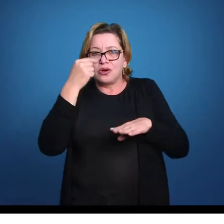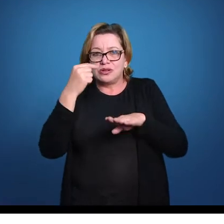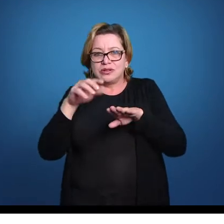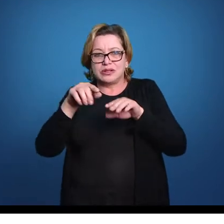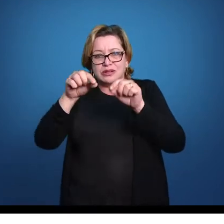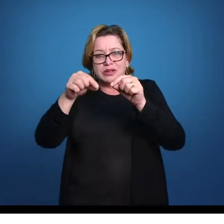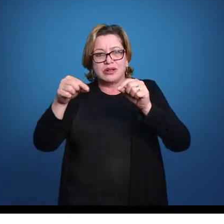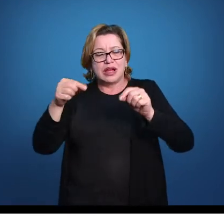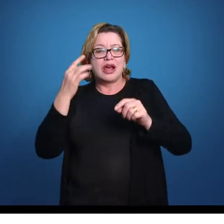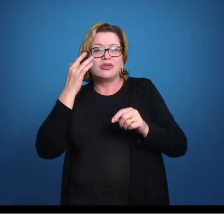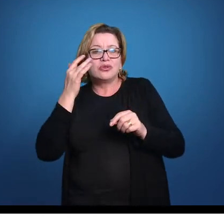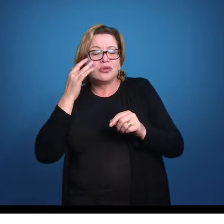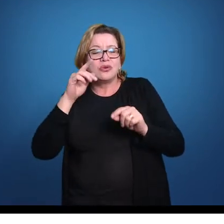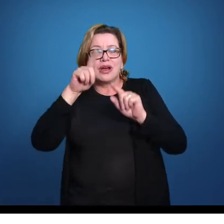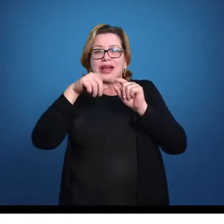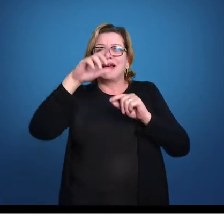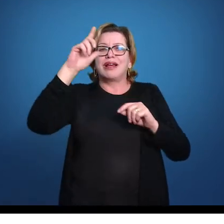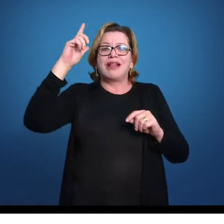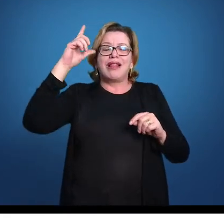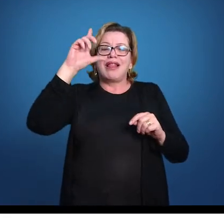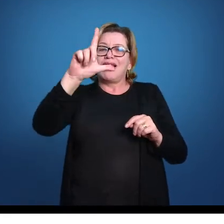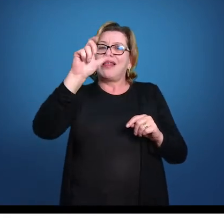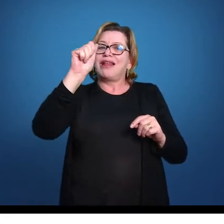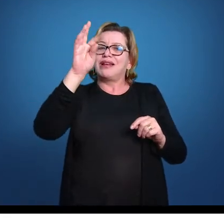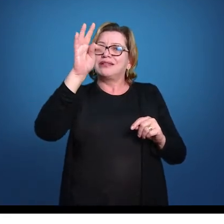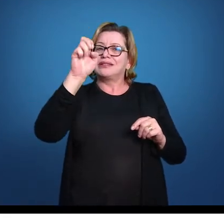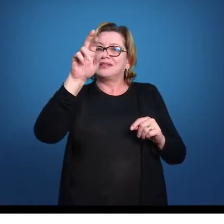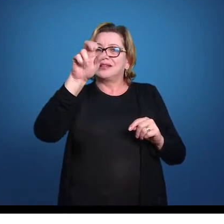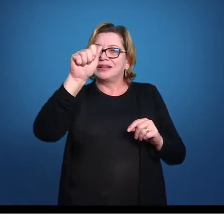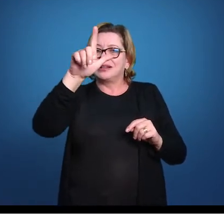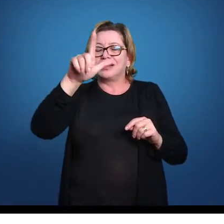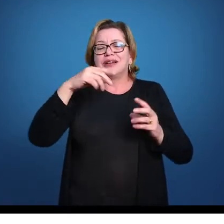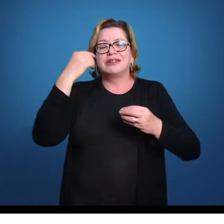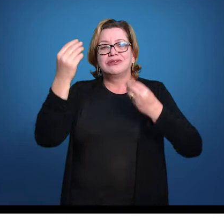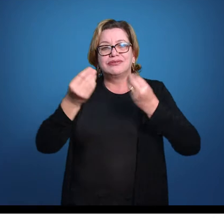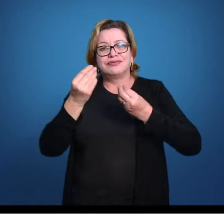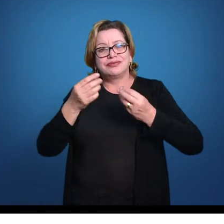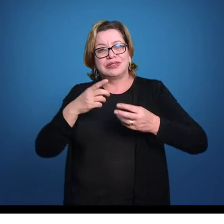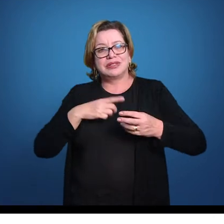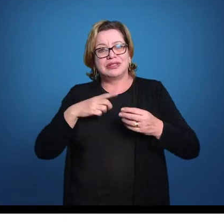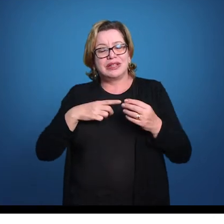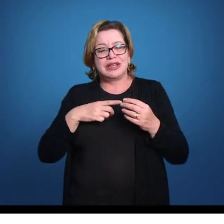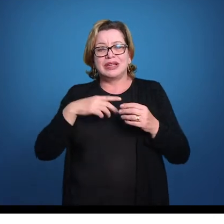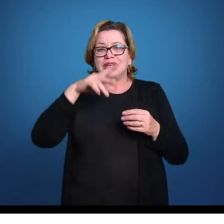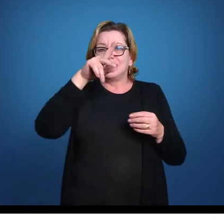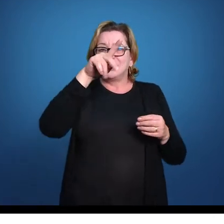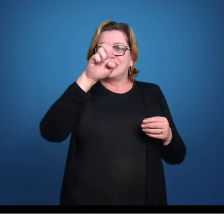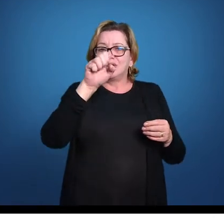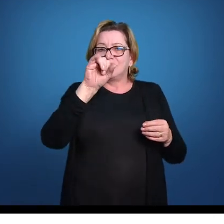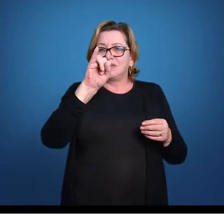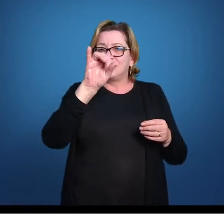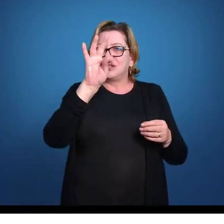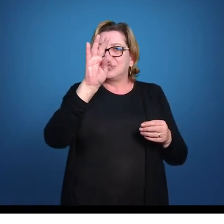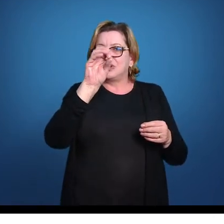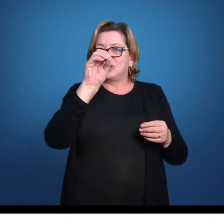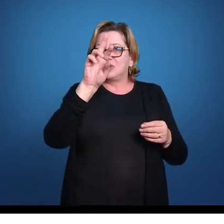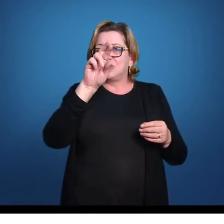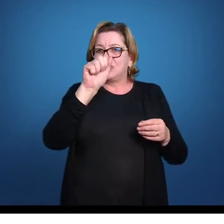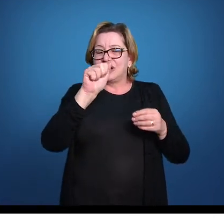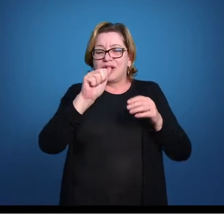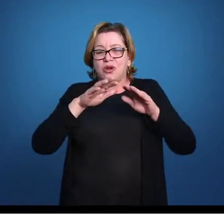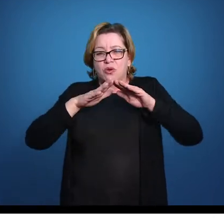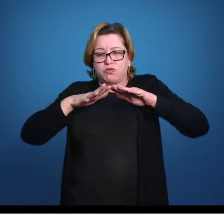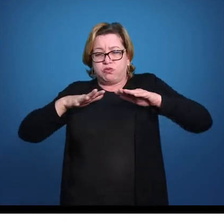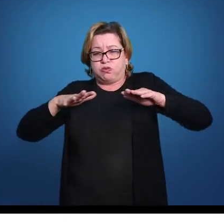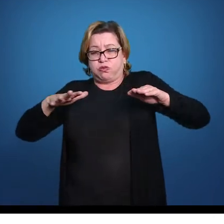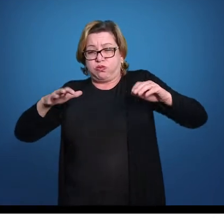lateral aqui em azul. A nadadeira peitoral, né? As nadadeiras peitorais desses animais são tão grandes que ela emenda com a cabeça.